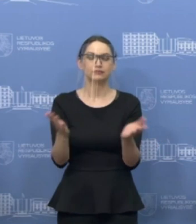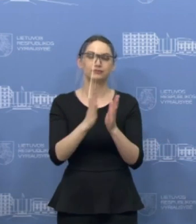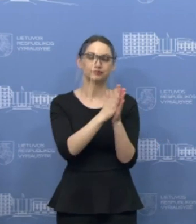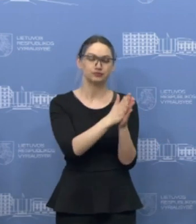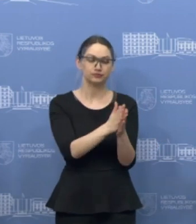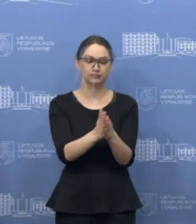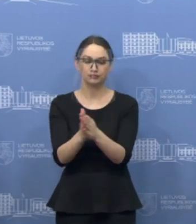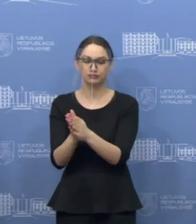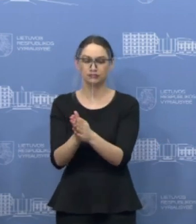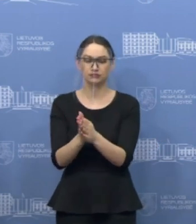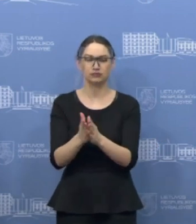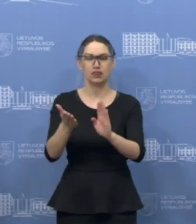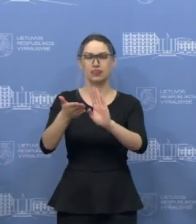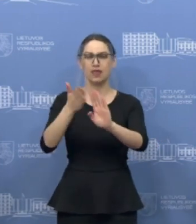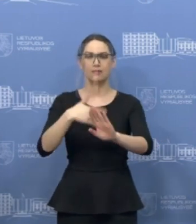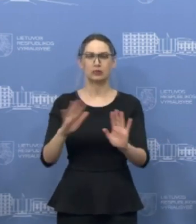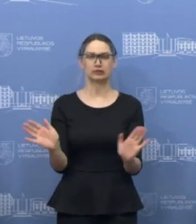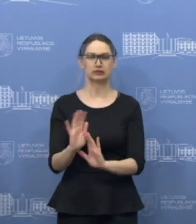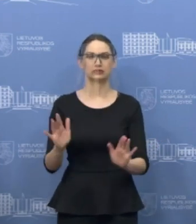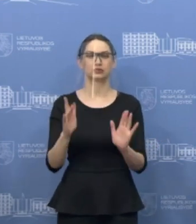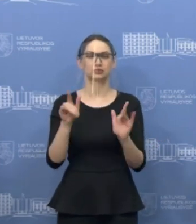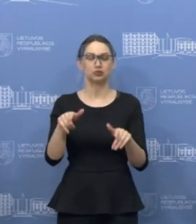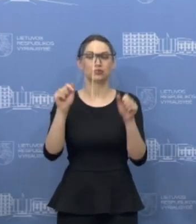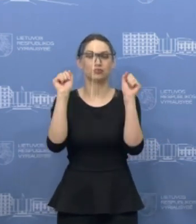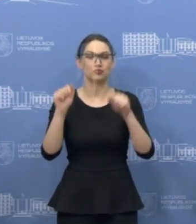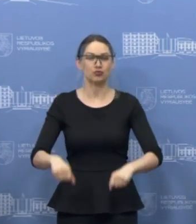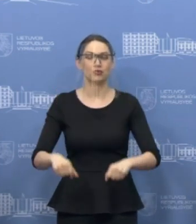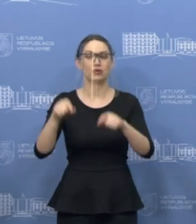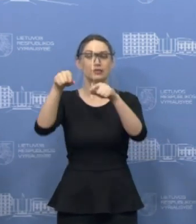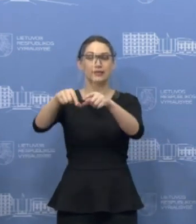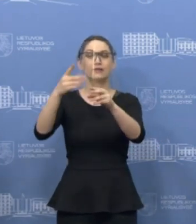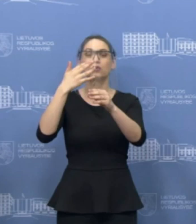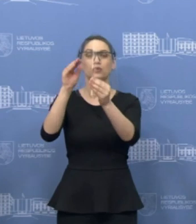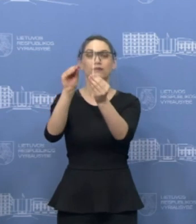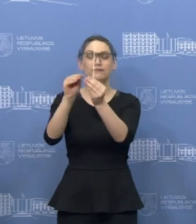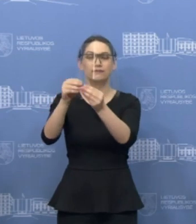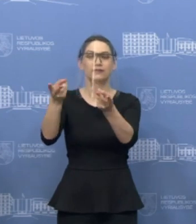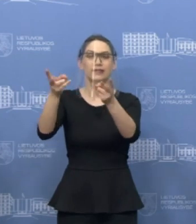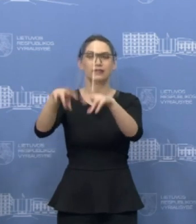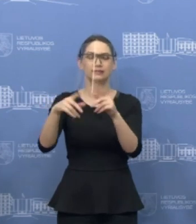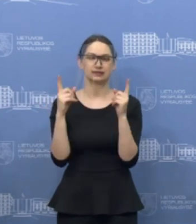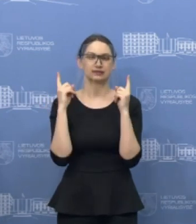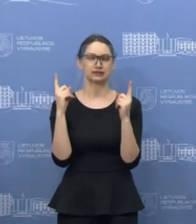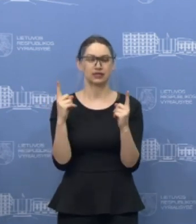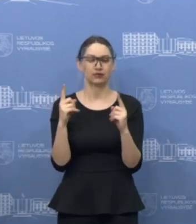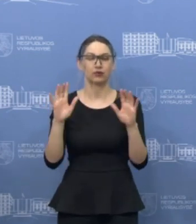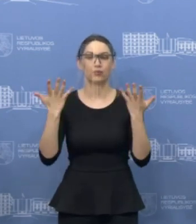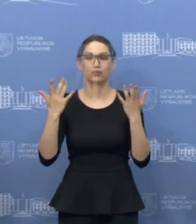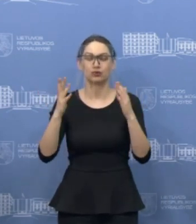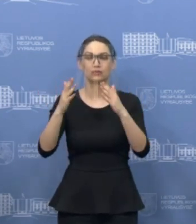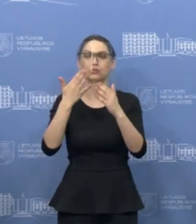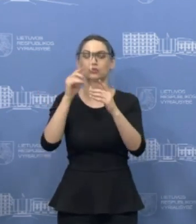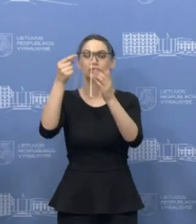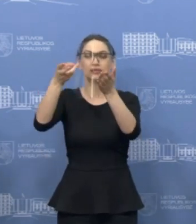neskubėti namo, jeigu yra galimybės likti ten, kur esate, saugiai, izoliavėsi. Jeigu nėra tokios